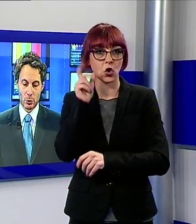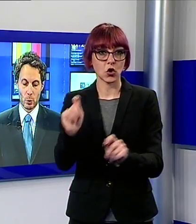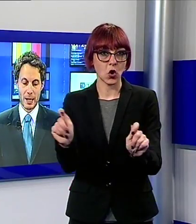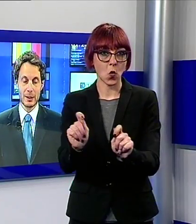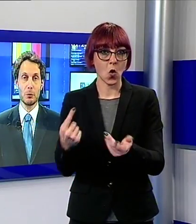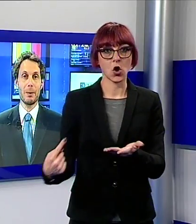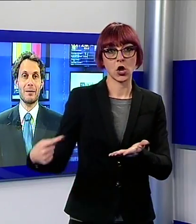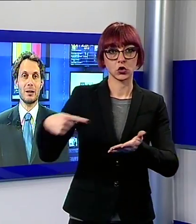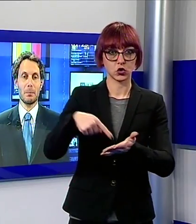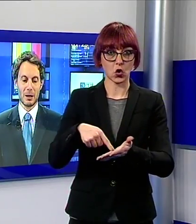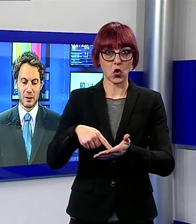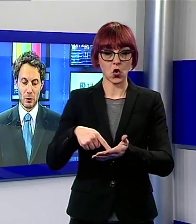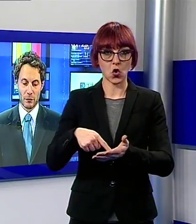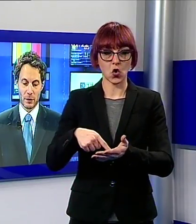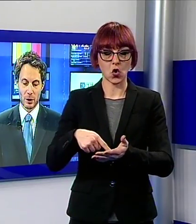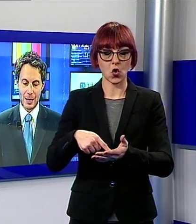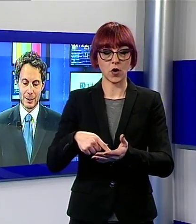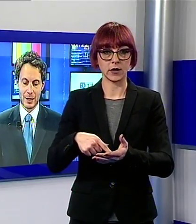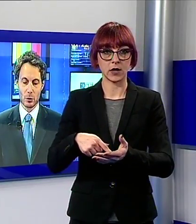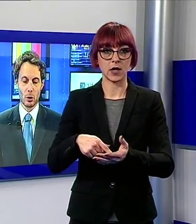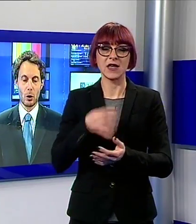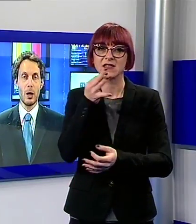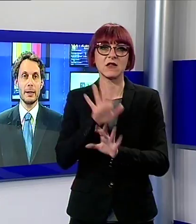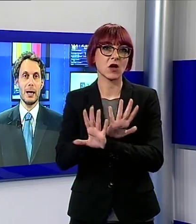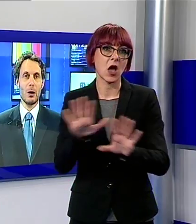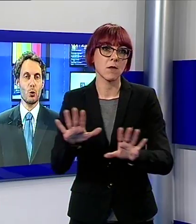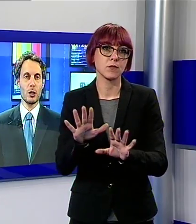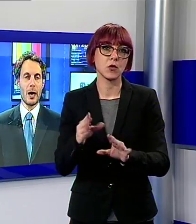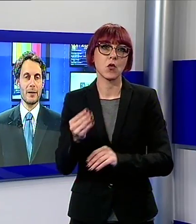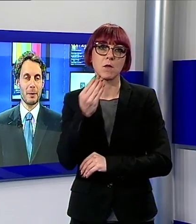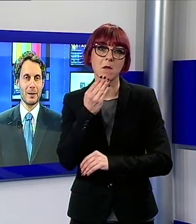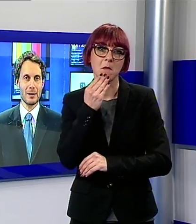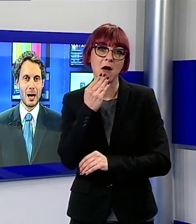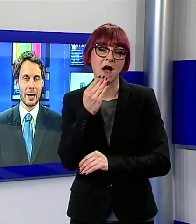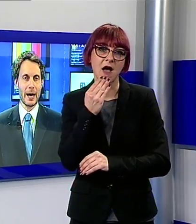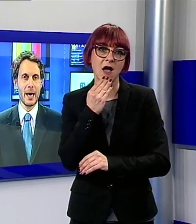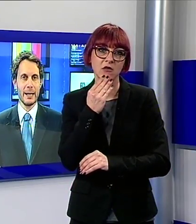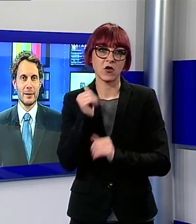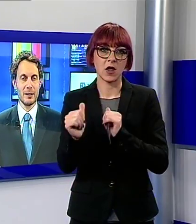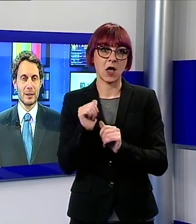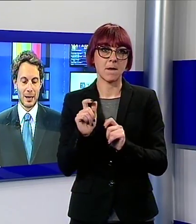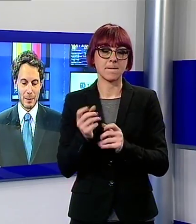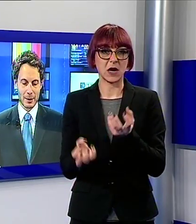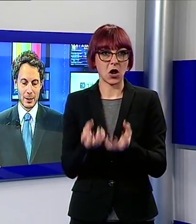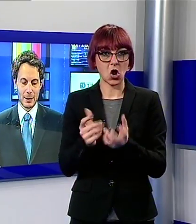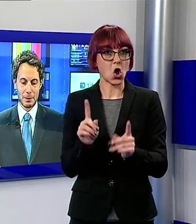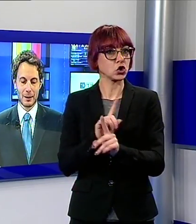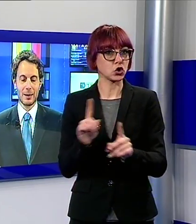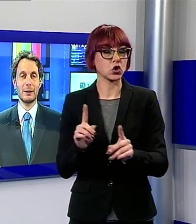dunque niente più pasti preconfezionati e il ritorno della cucina espressa anche nei distaccamenti di Petrasanta,